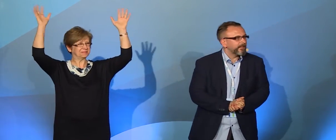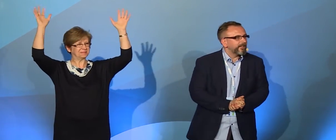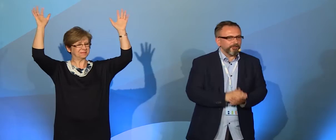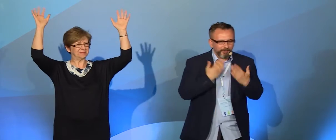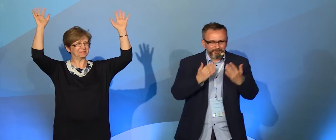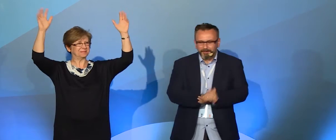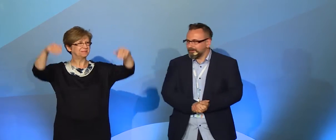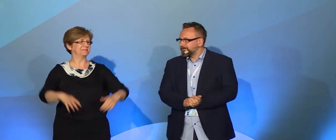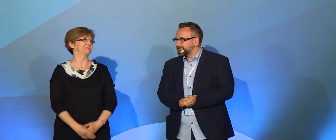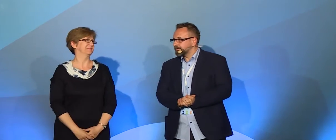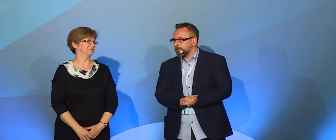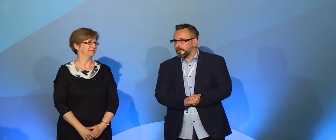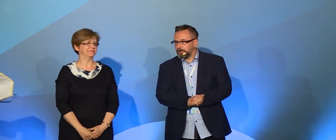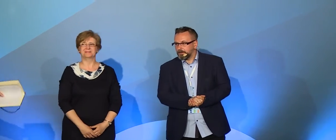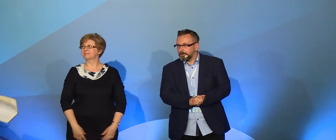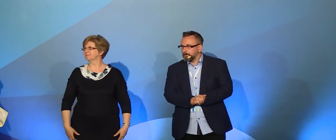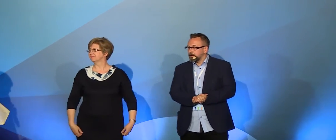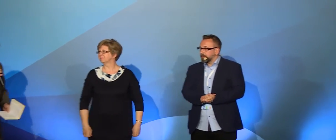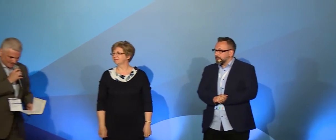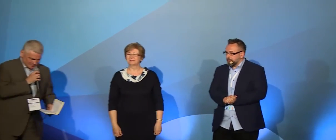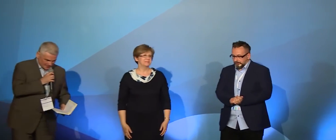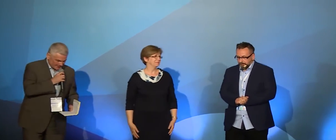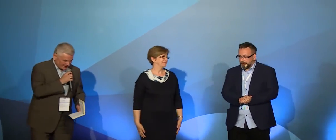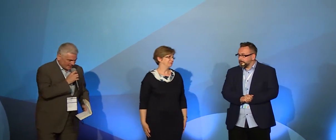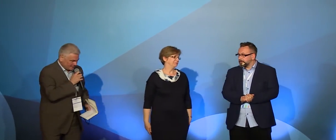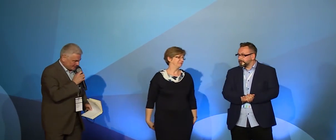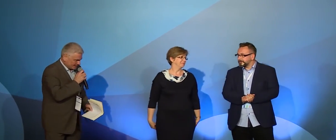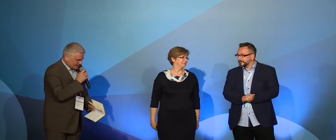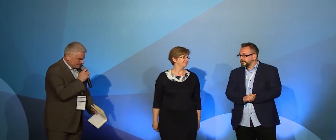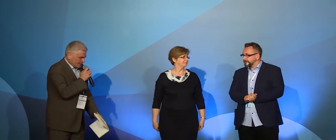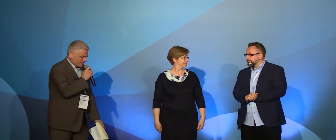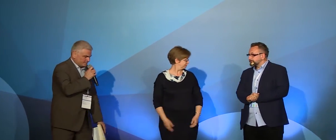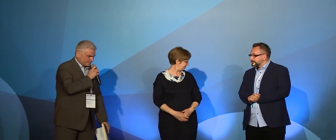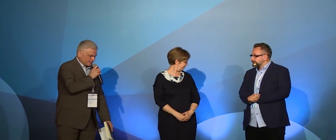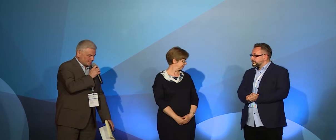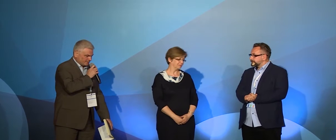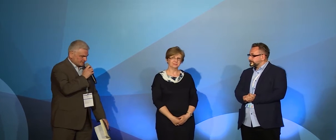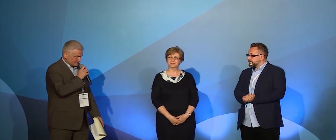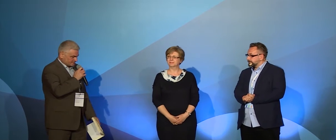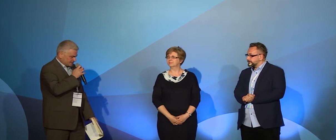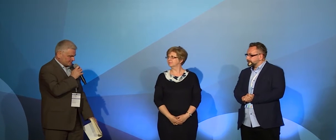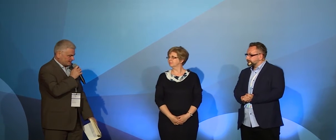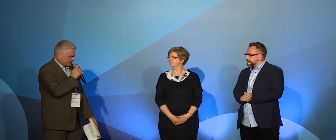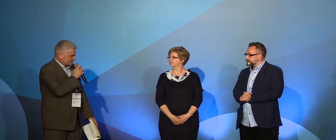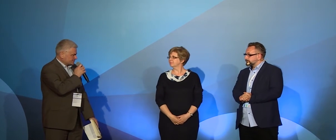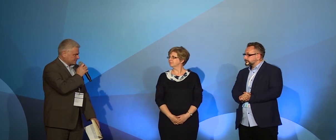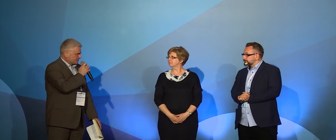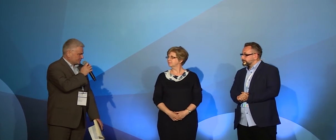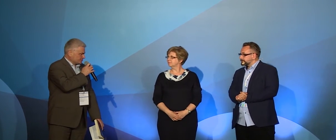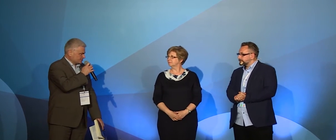Dziękuję Państwu bardzo. Dziękuję bardzo, ale proszę jeszcze zostać, jeszcze kilka pytań. Proszę powiedzieć, bo myślę, że w ten kwadrans rzeczywiście dowiedzieliśmy